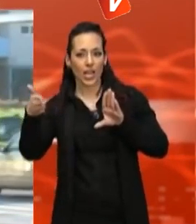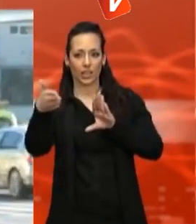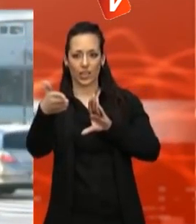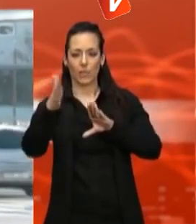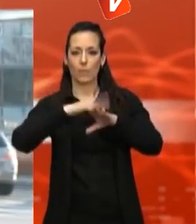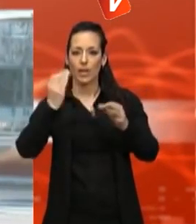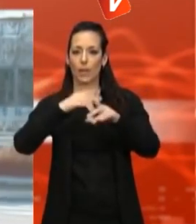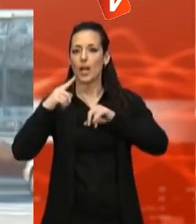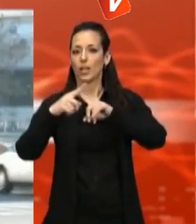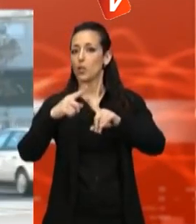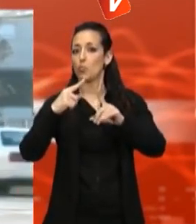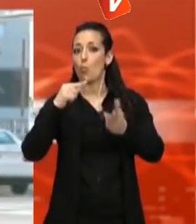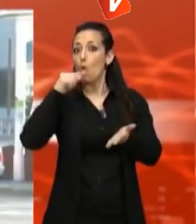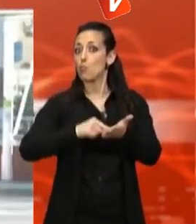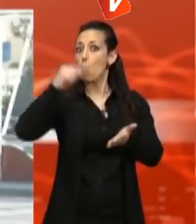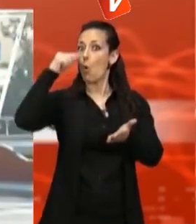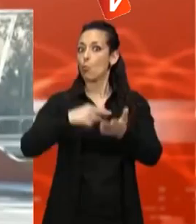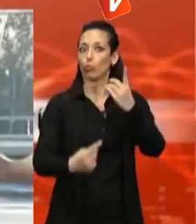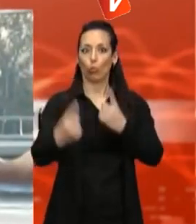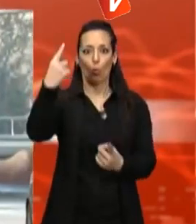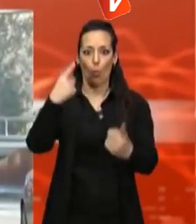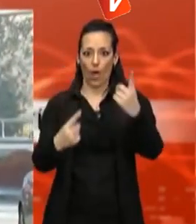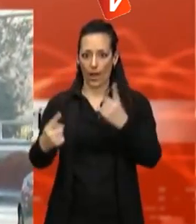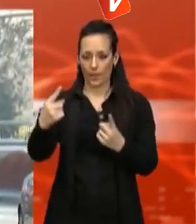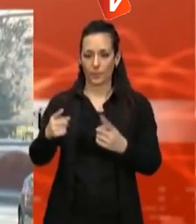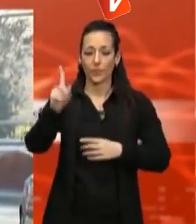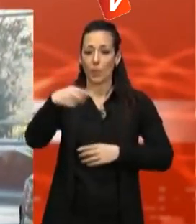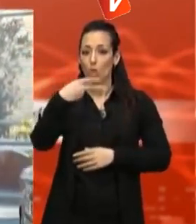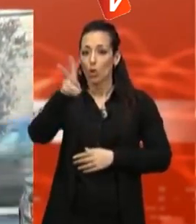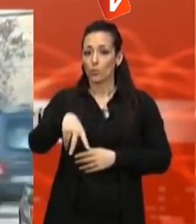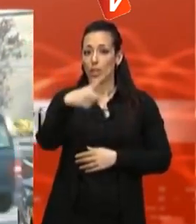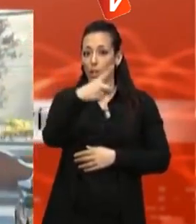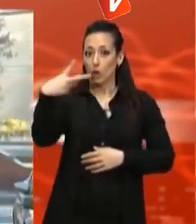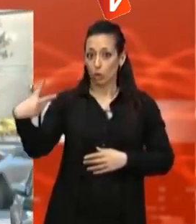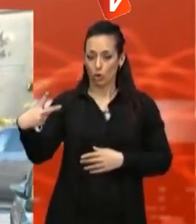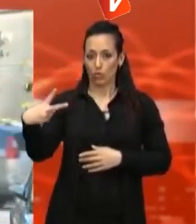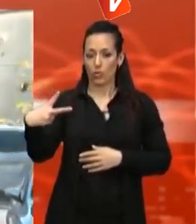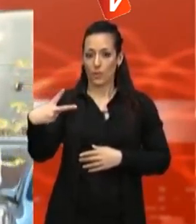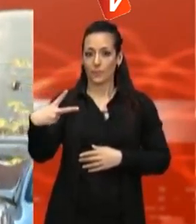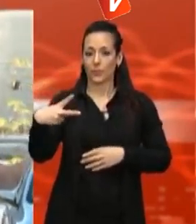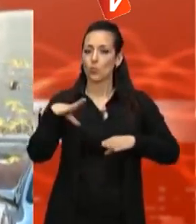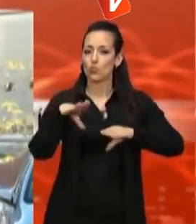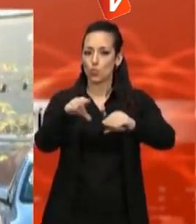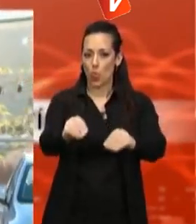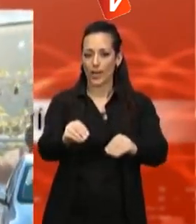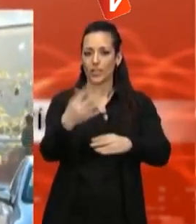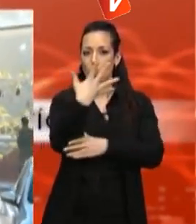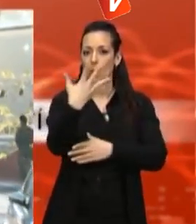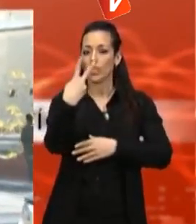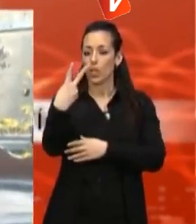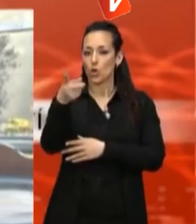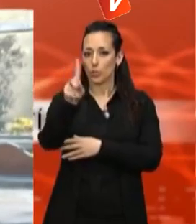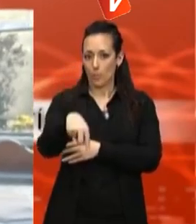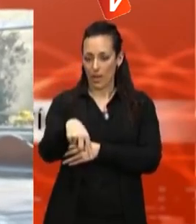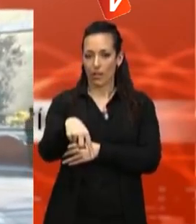Pel que fa a l'oficina de mobilitat, el carrer Escla Soler ha rebut el 2012 52.000 usuaris. L'enquesta, però, posa de manifest que el